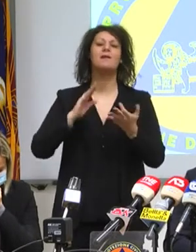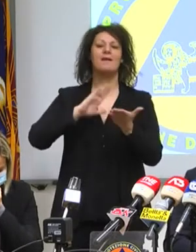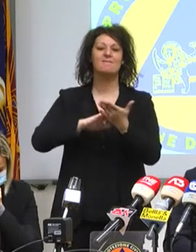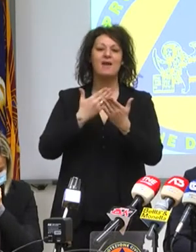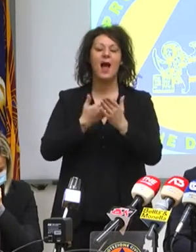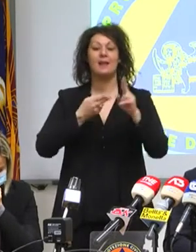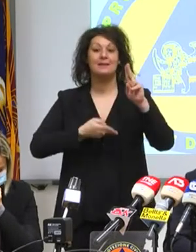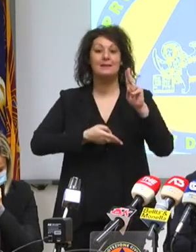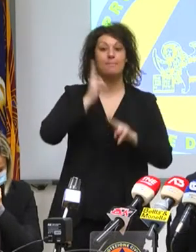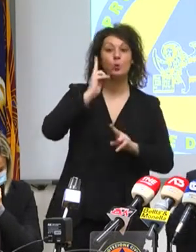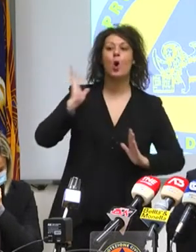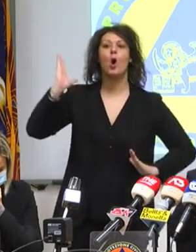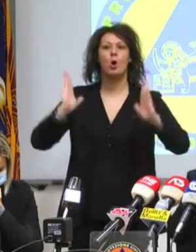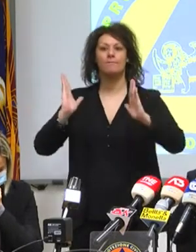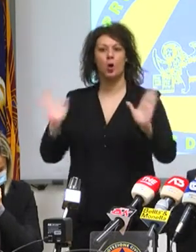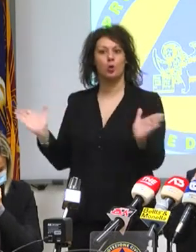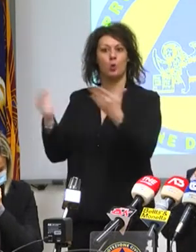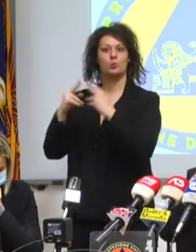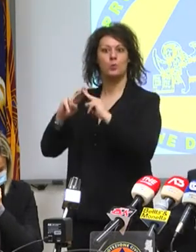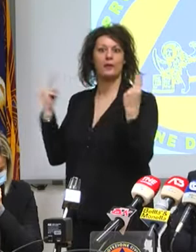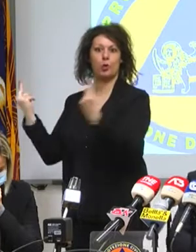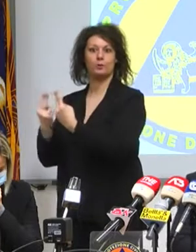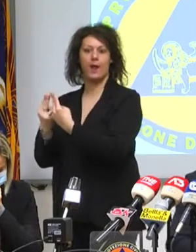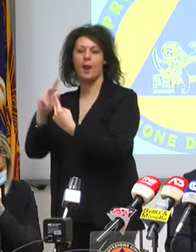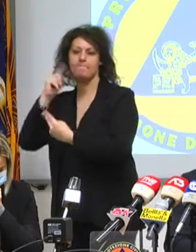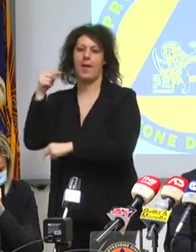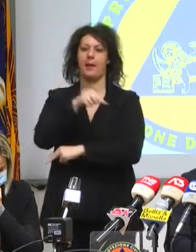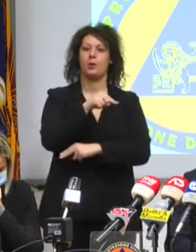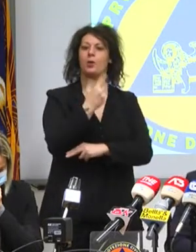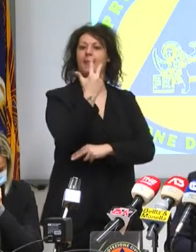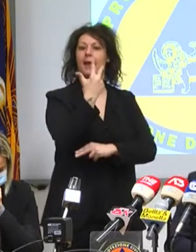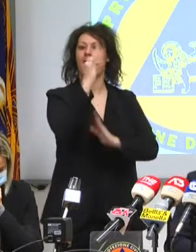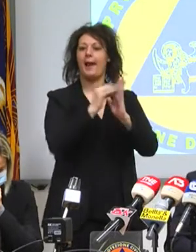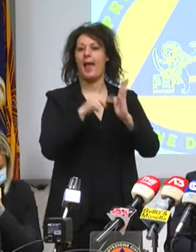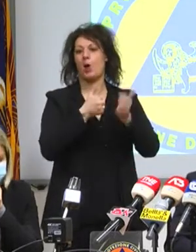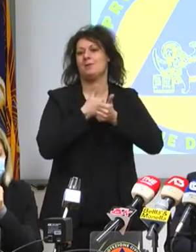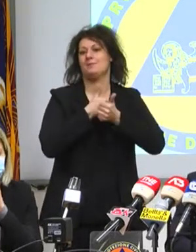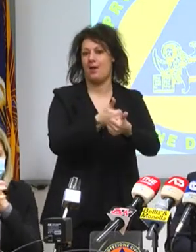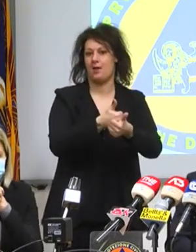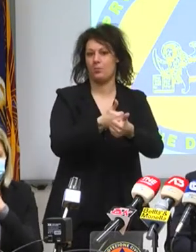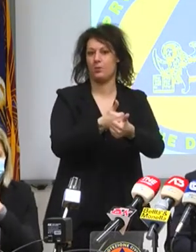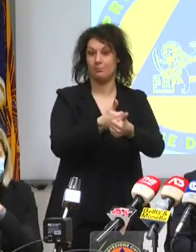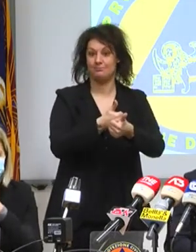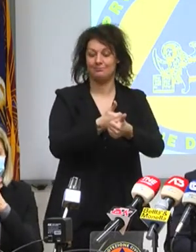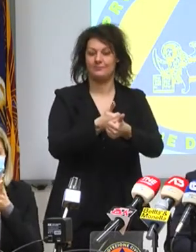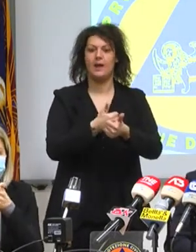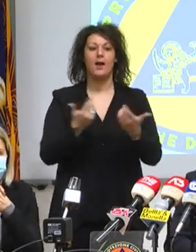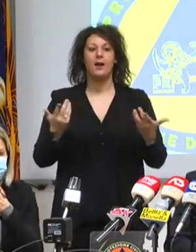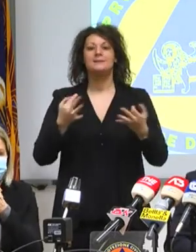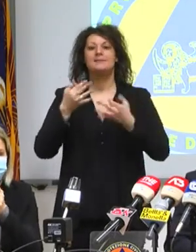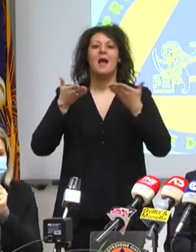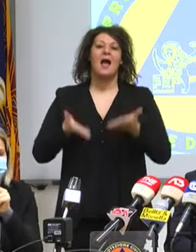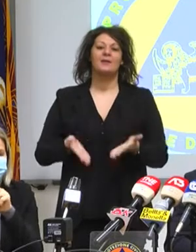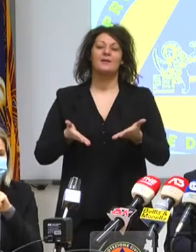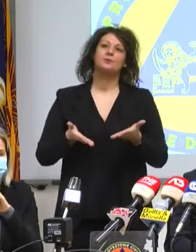Quindi noi dobbiamo metterci l'impegno a difendere fino in fondo l'idea di questa similibertà che oggi abbiamo, che è una libertà mascherata,